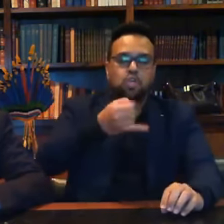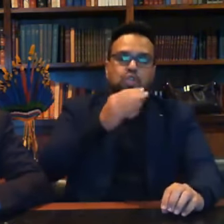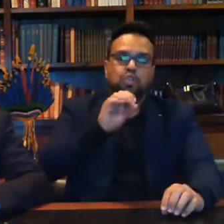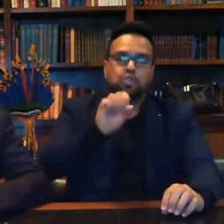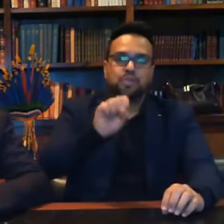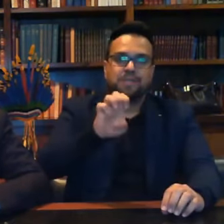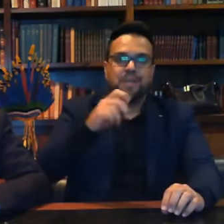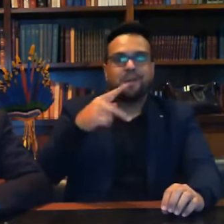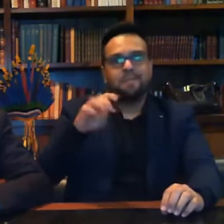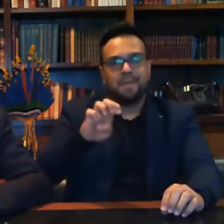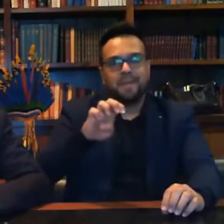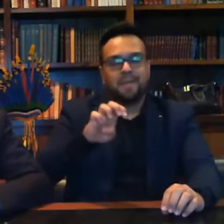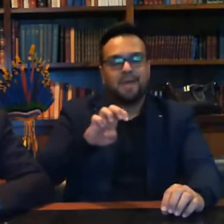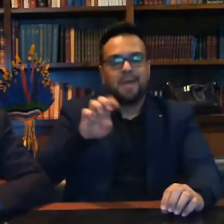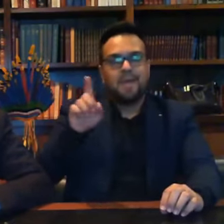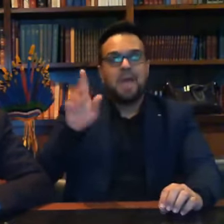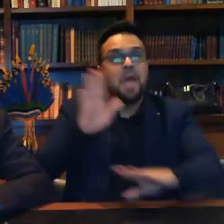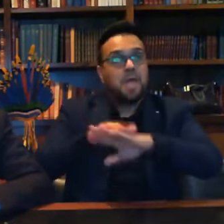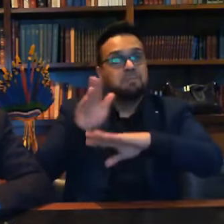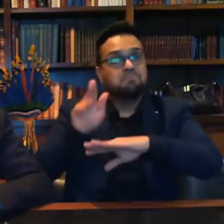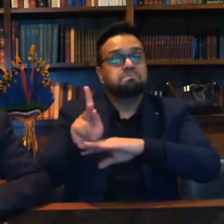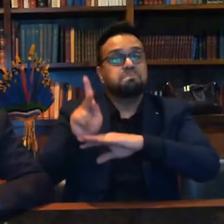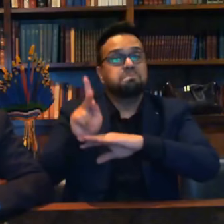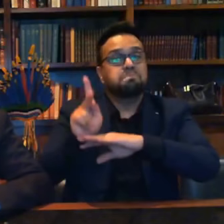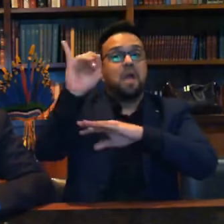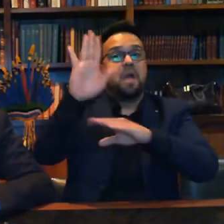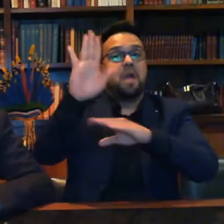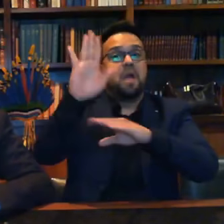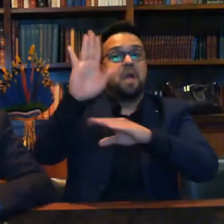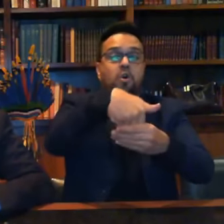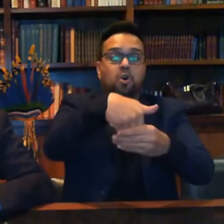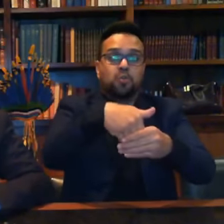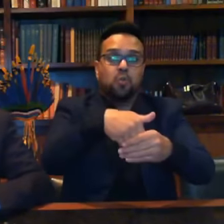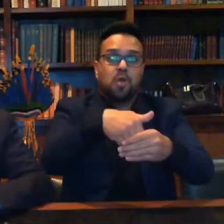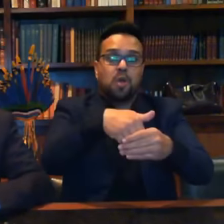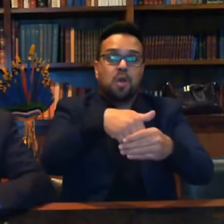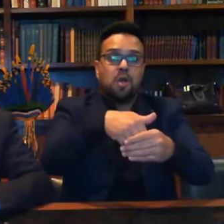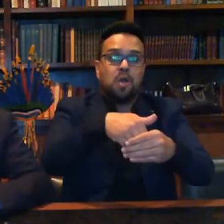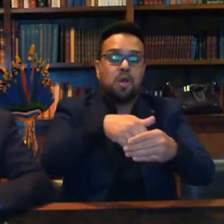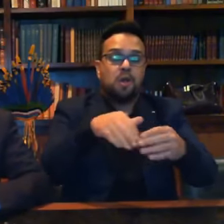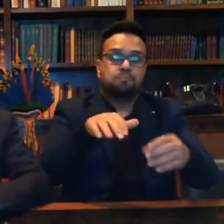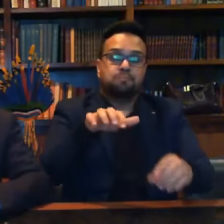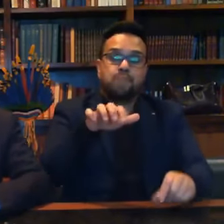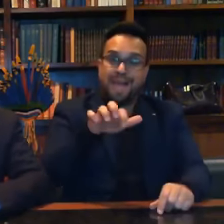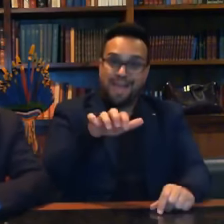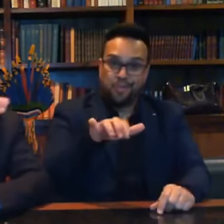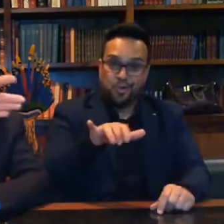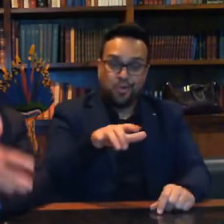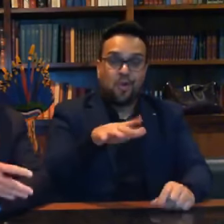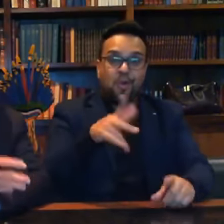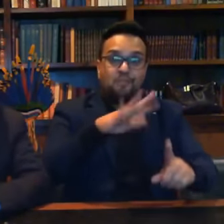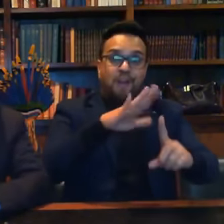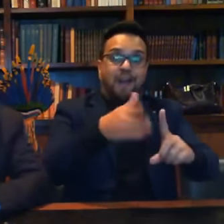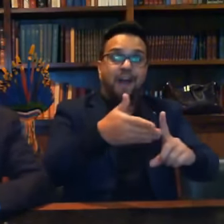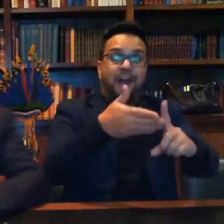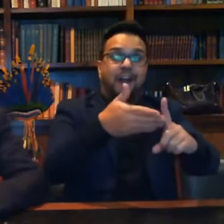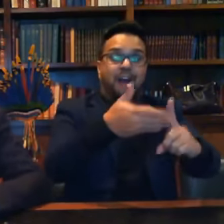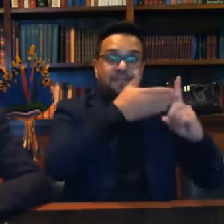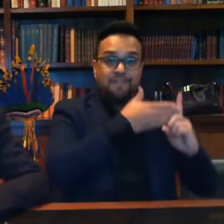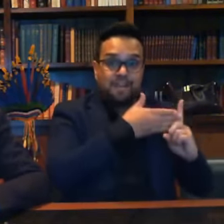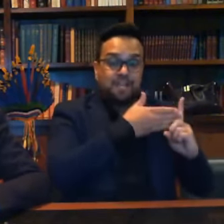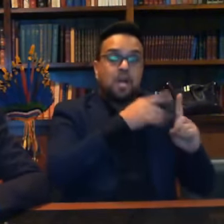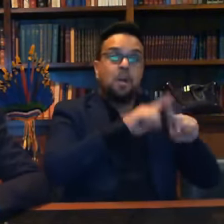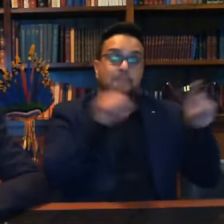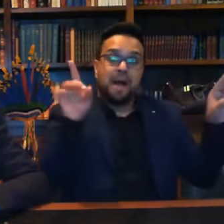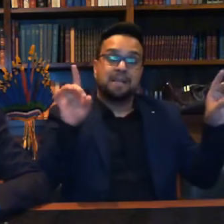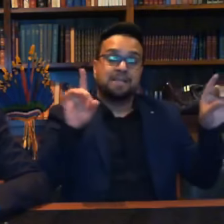o homem pai do voto eletrônico, que foi afastado, mas foi ser secretário especial no seu